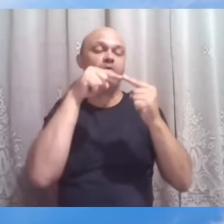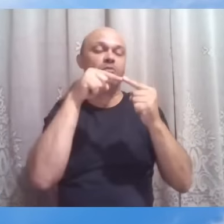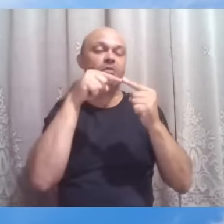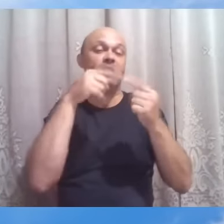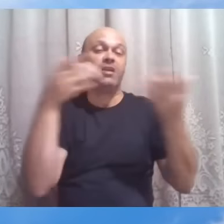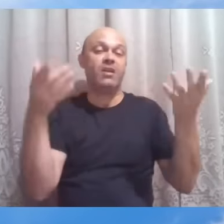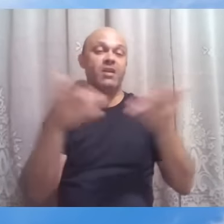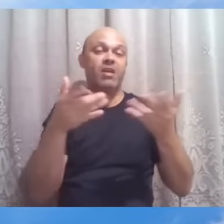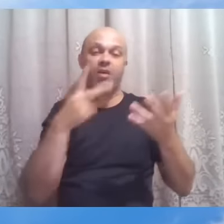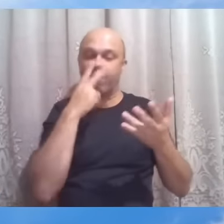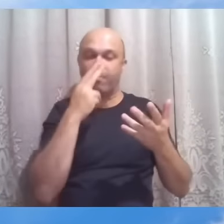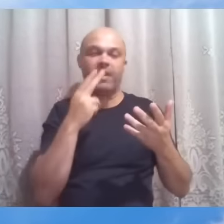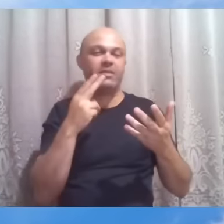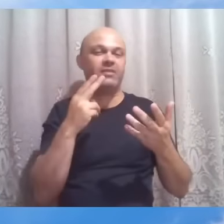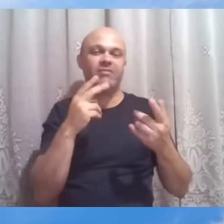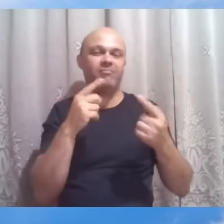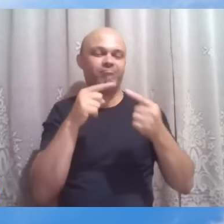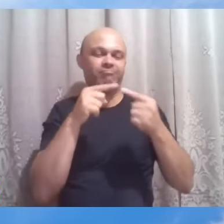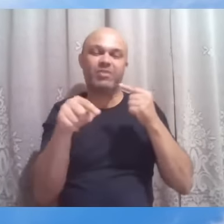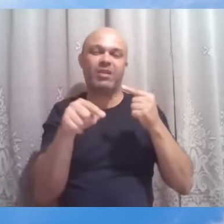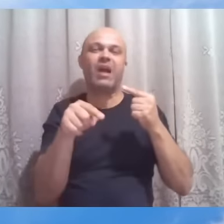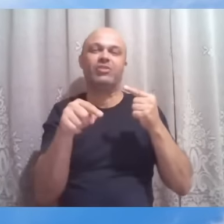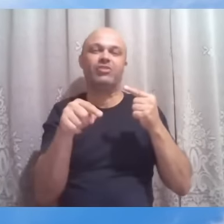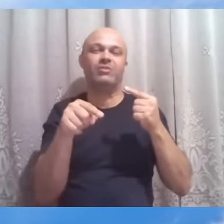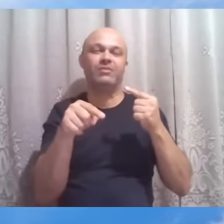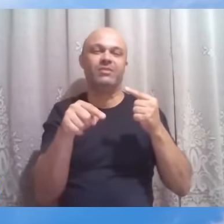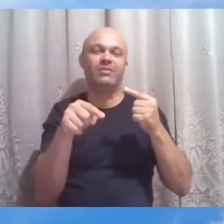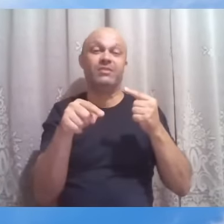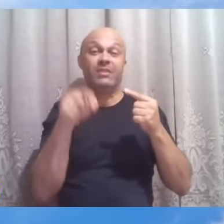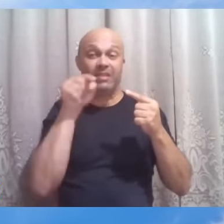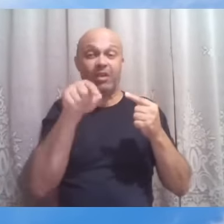as que nós temos. Daí o convite é renunciar que Jesus falou.